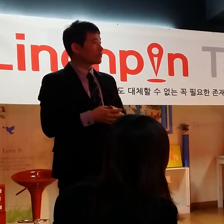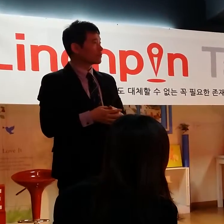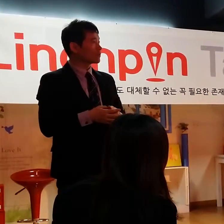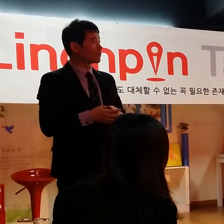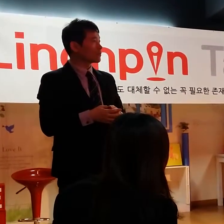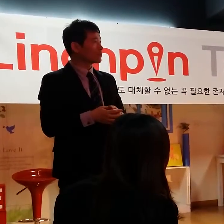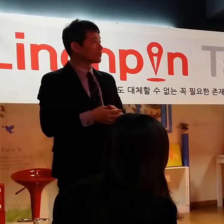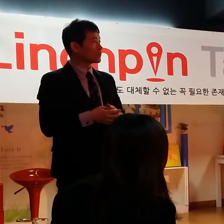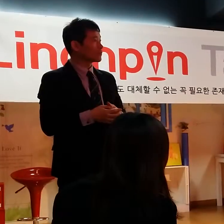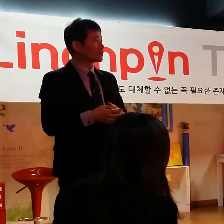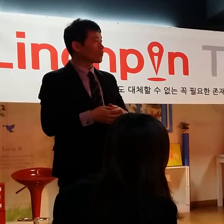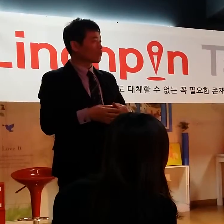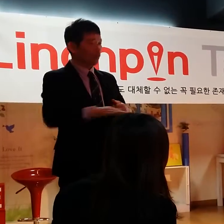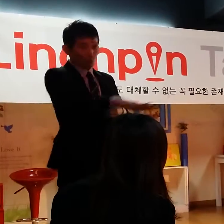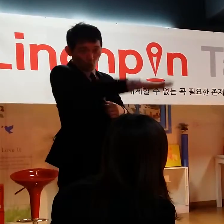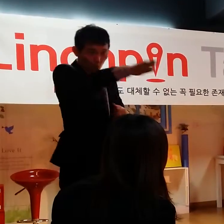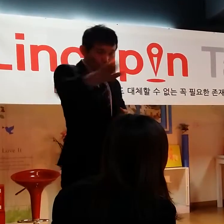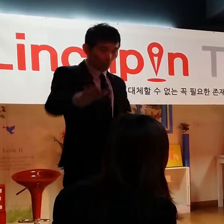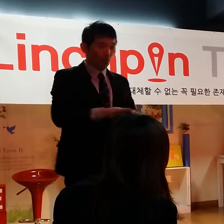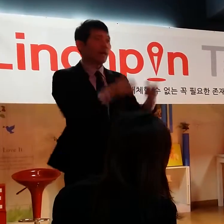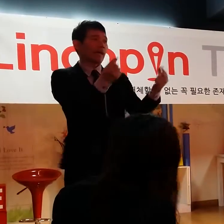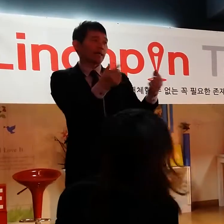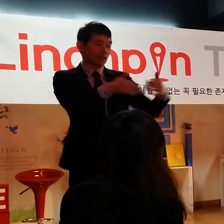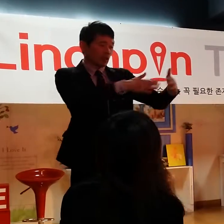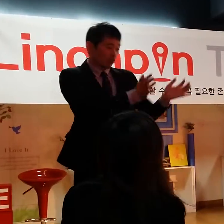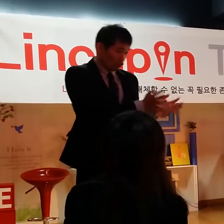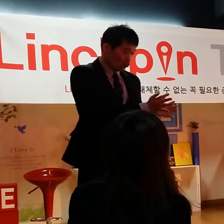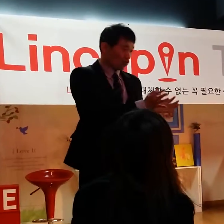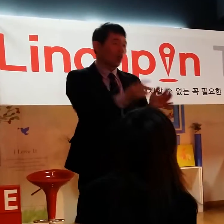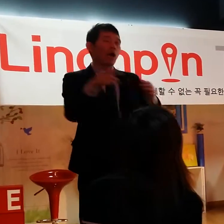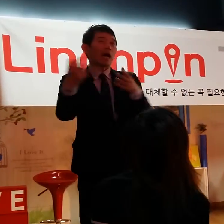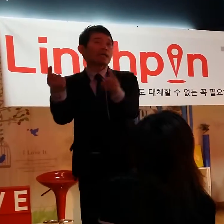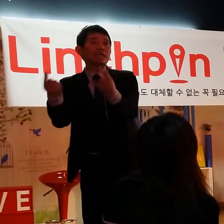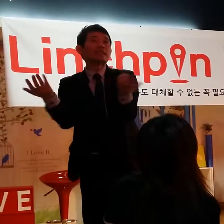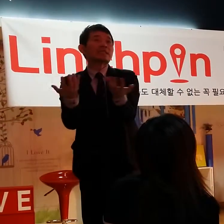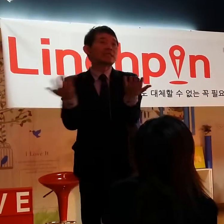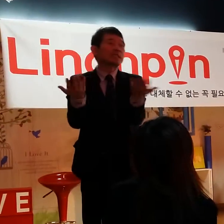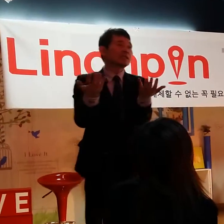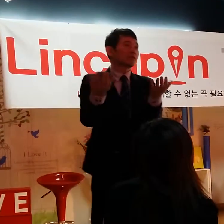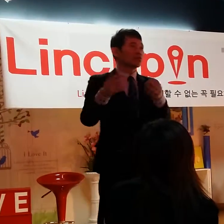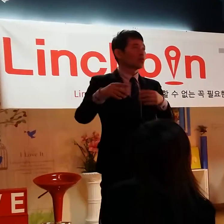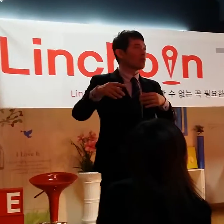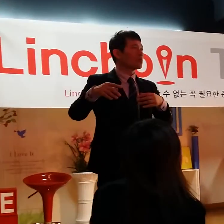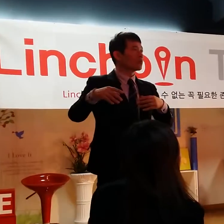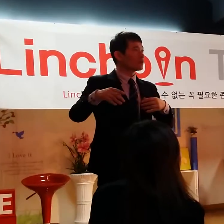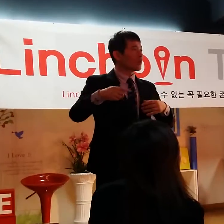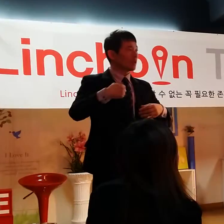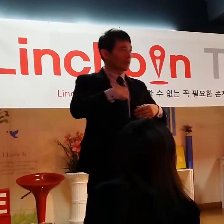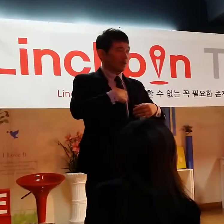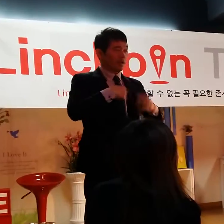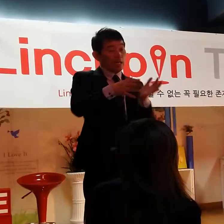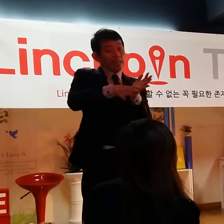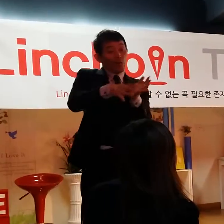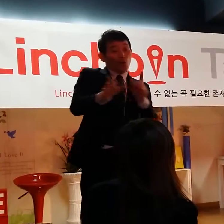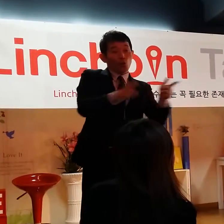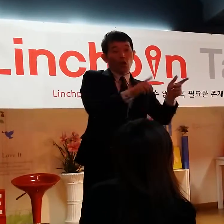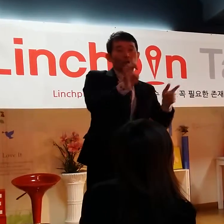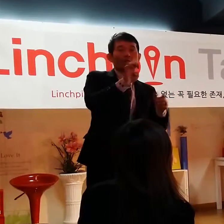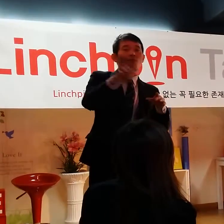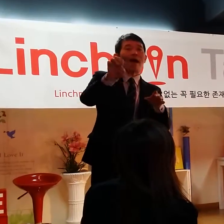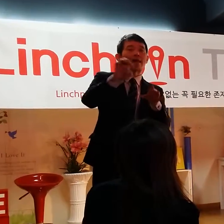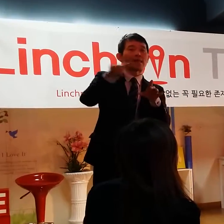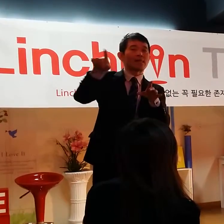그런데 우리가 같은 부서 같은 일을 하더라도 저 멀리 떨어져 있어가지고 때마침 나한테 자료가 필요해서 그런 파일을 하나